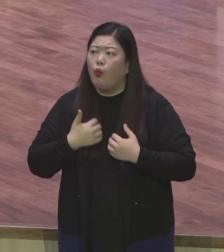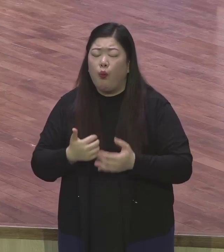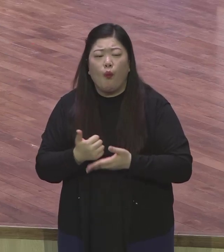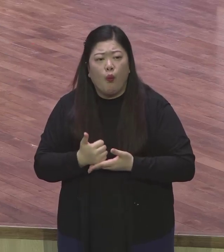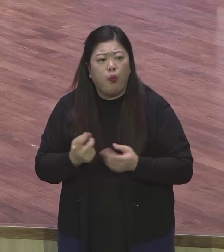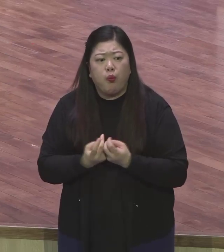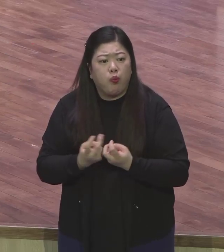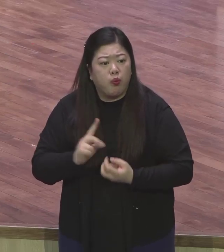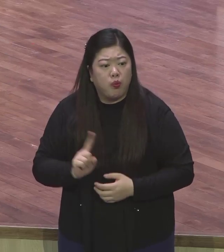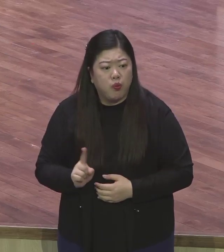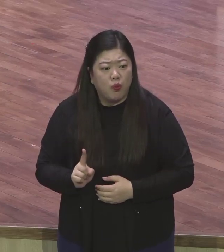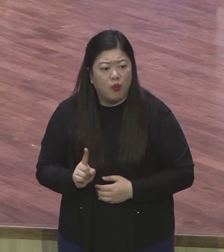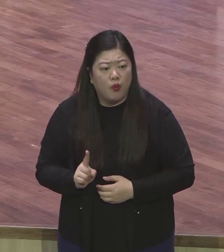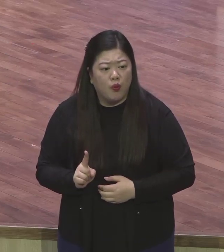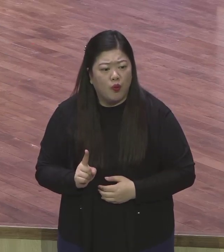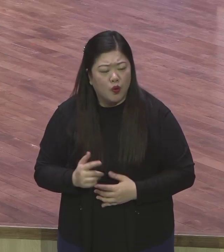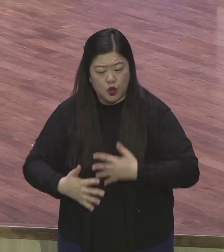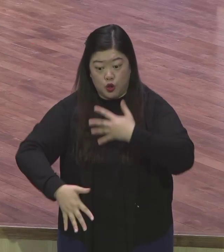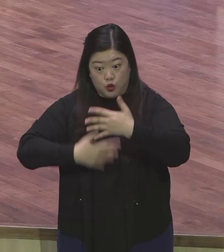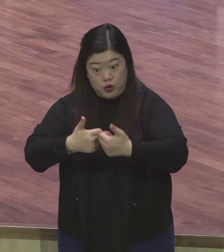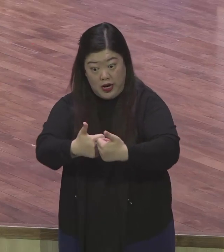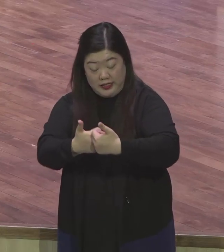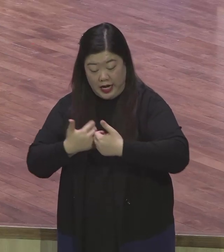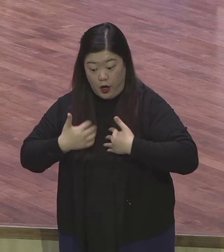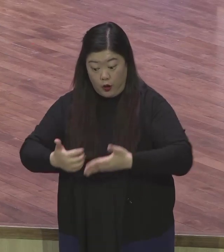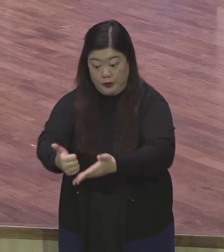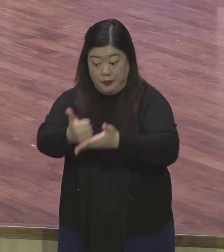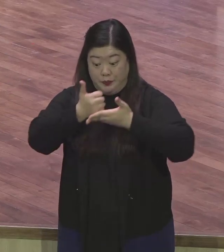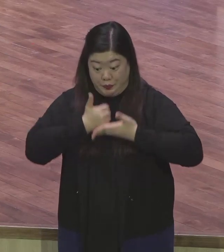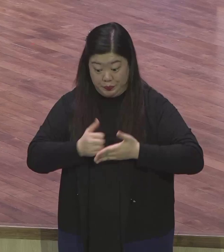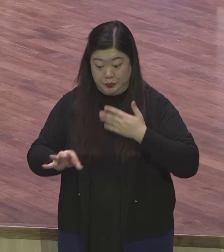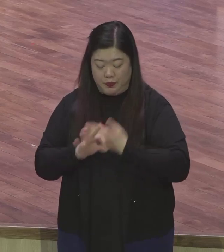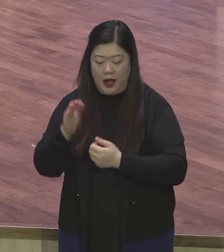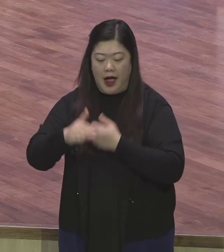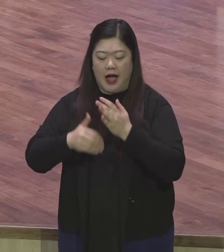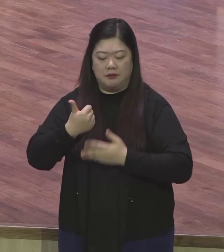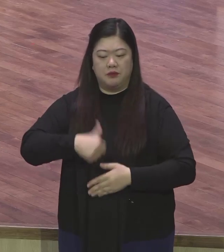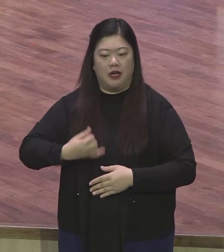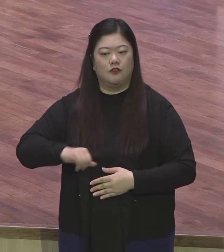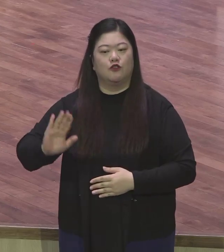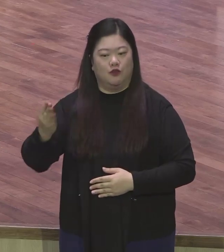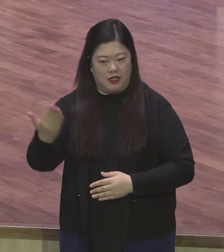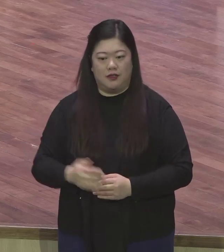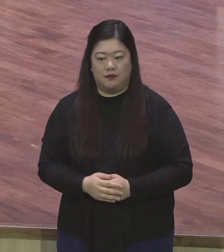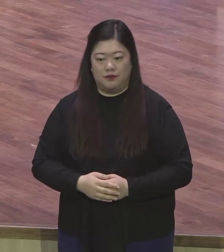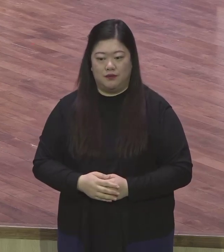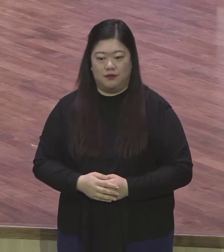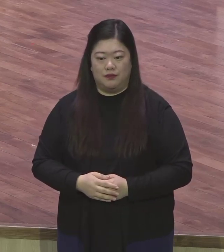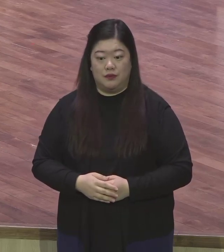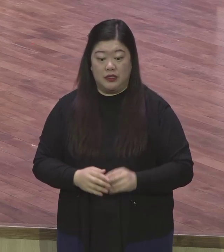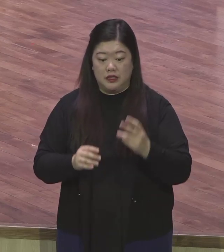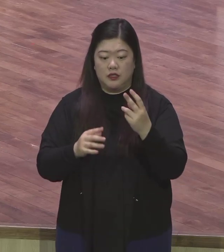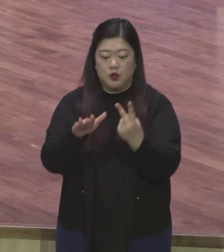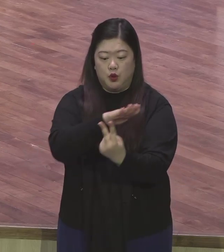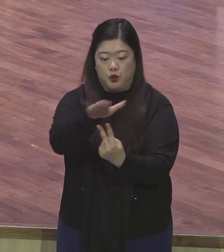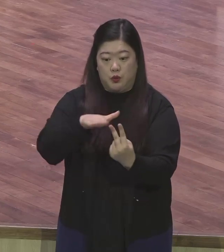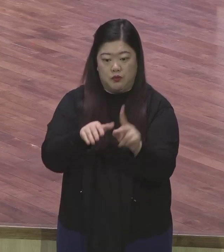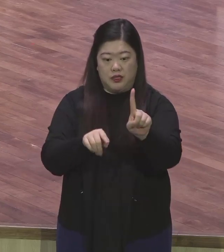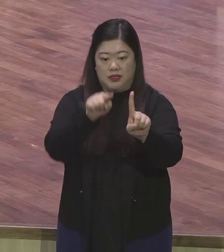영접하기만 하면 하나님의 자녀에 대한 약속을 말씀하셨어요 그래서 영접하는 자 그 이름인 자는 하나님의